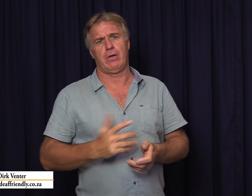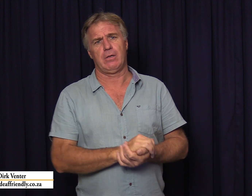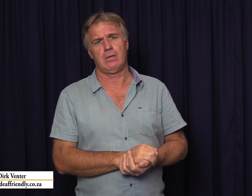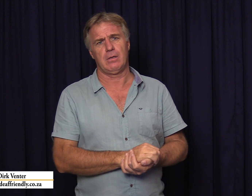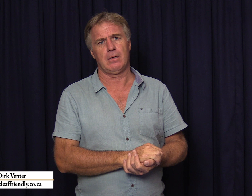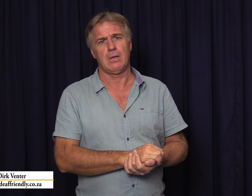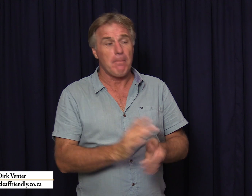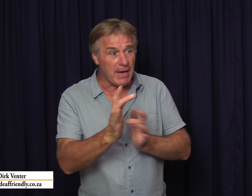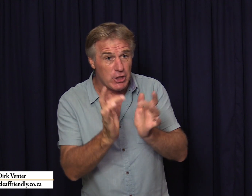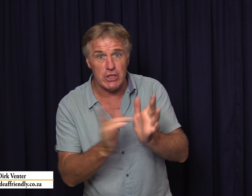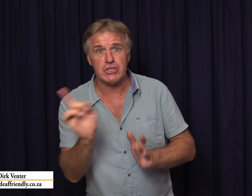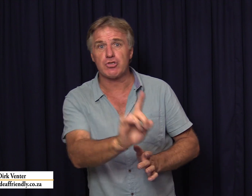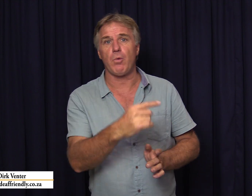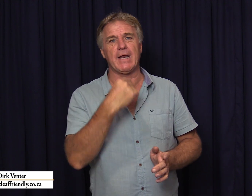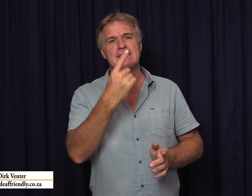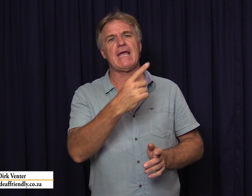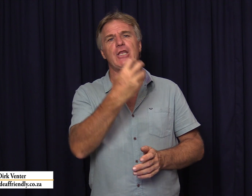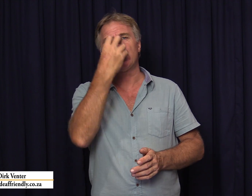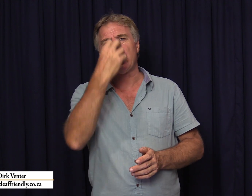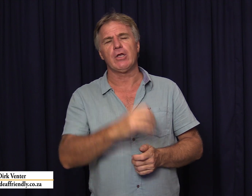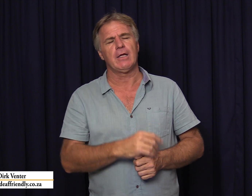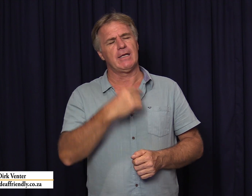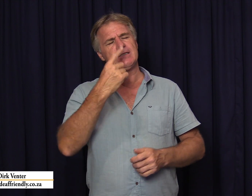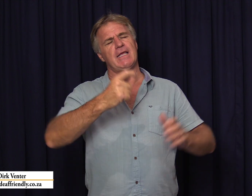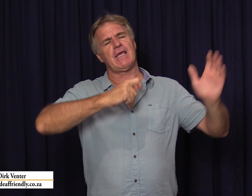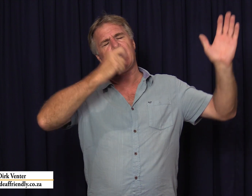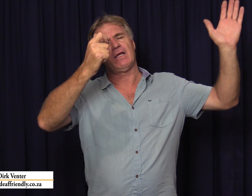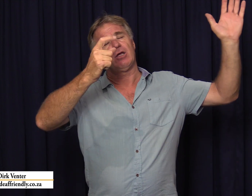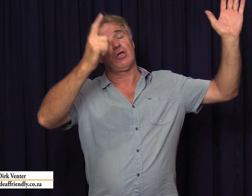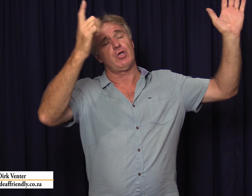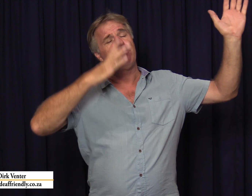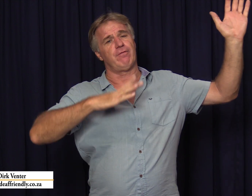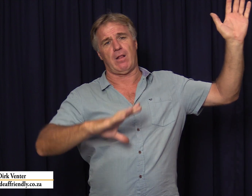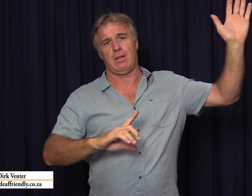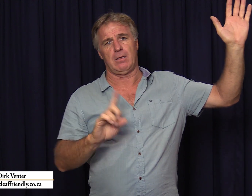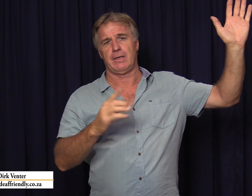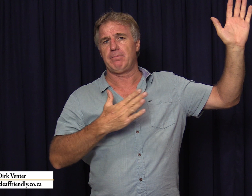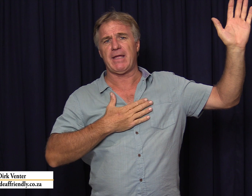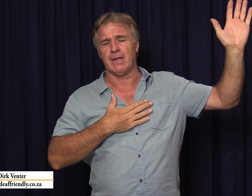maar jesus kom en hy sê in die tuin en hy sê jere jy wil nie myne